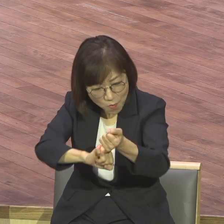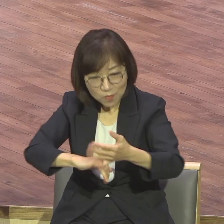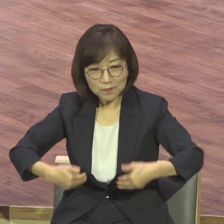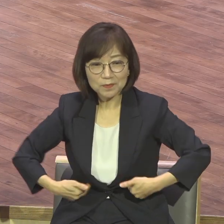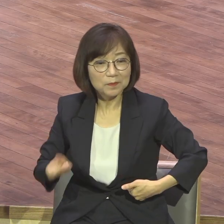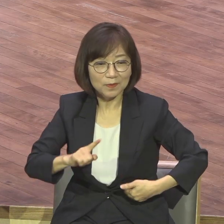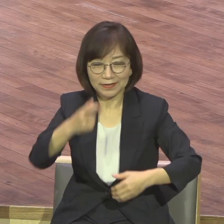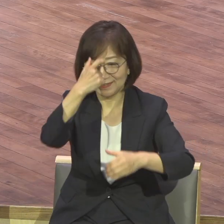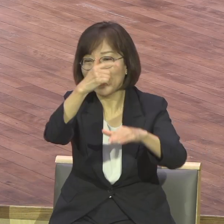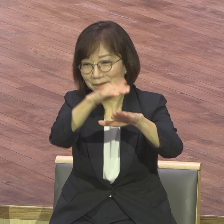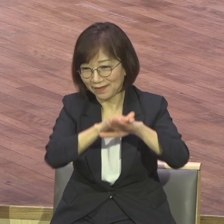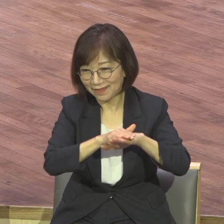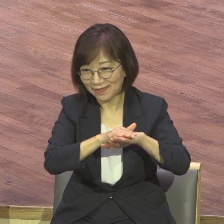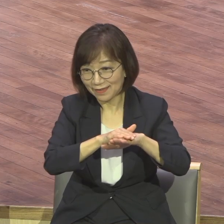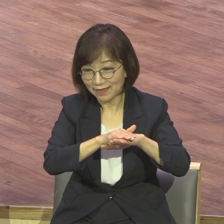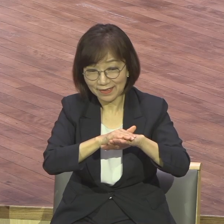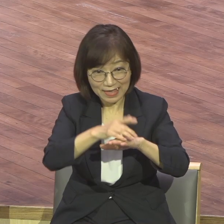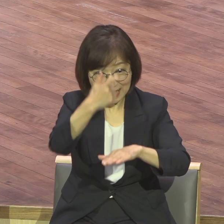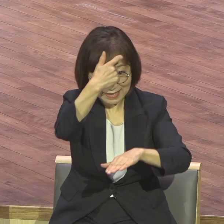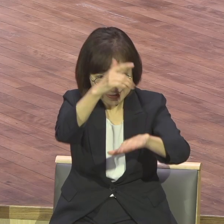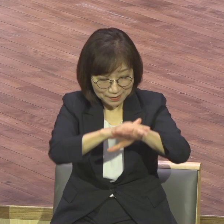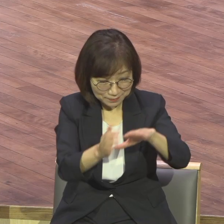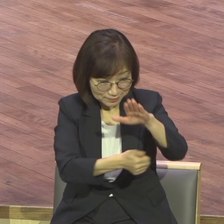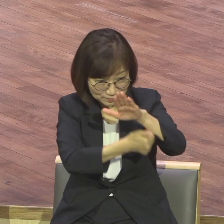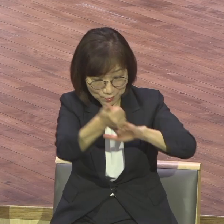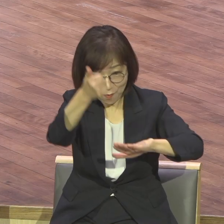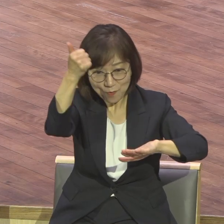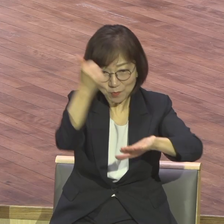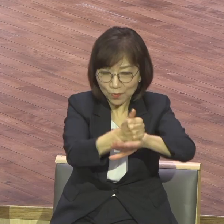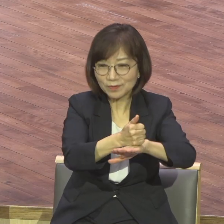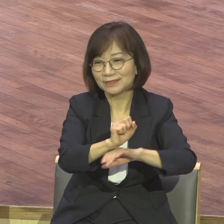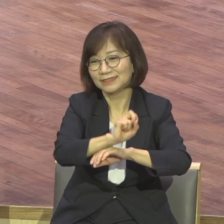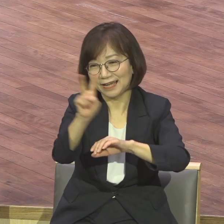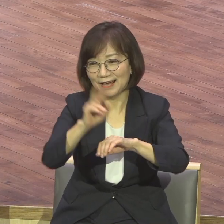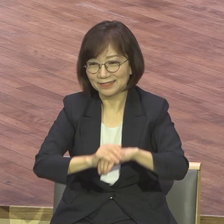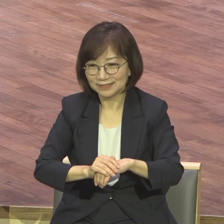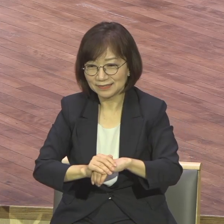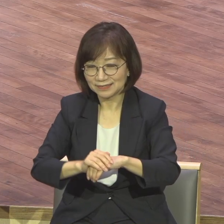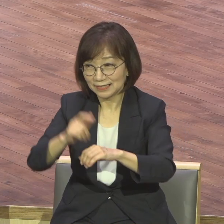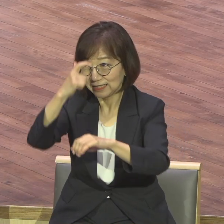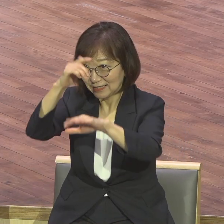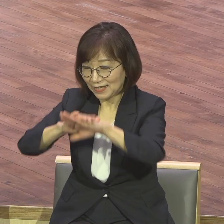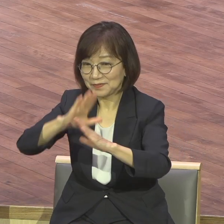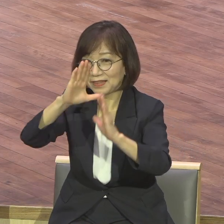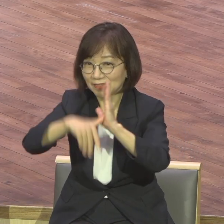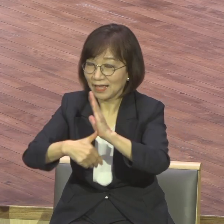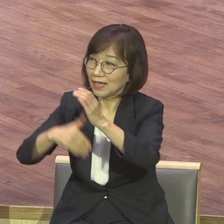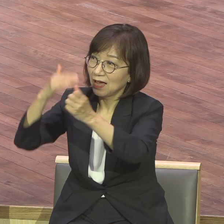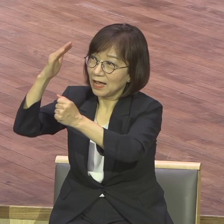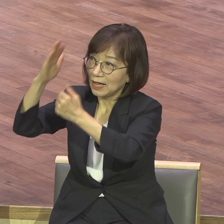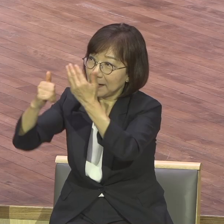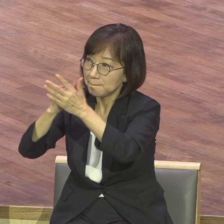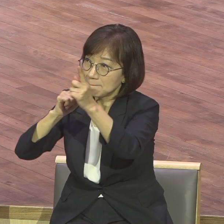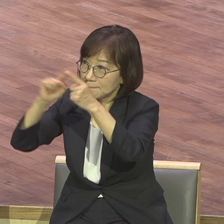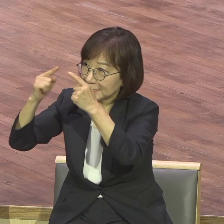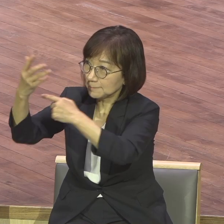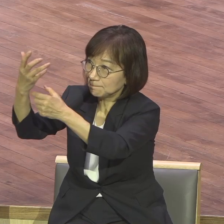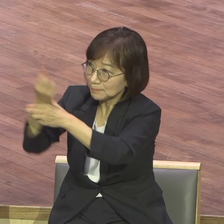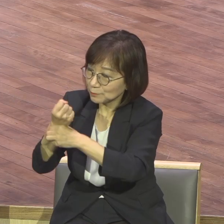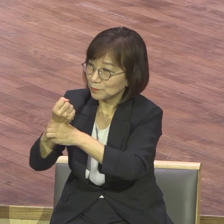성공이냐 실패냐 예배 통해서 미션을 받느냐 못 받느냐 예배 통해서 치유되느냐 못 되느냐 여기서 끝나버려요.